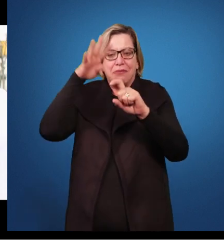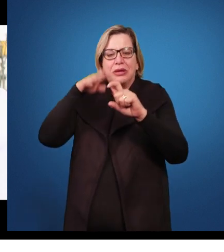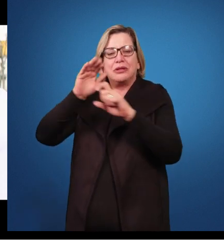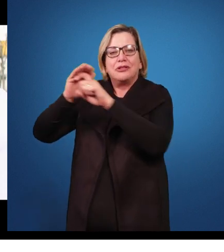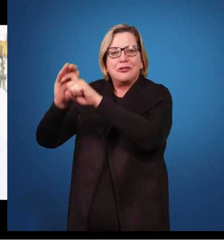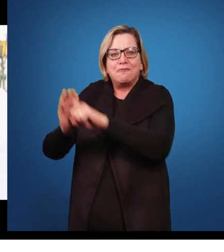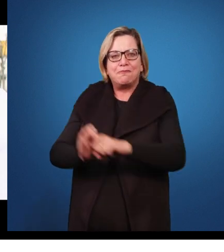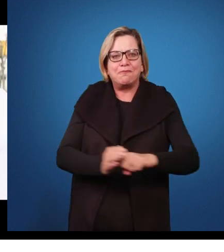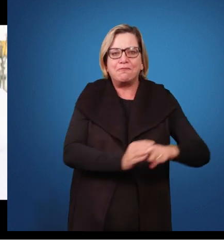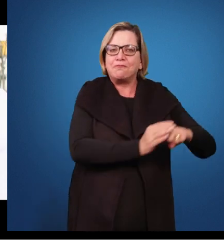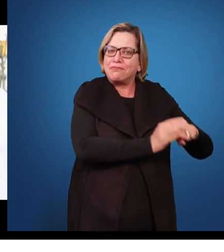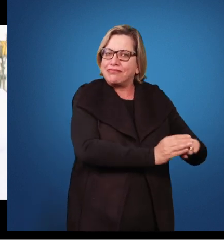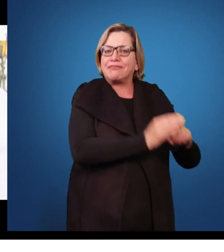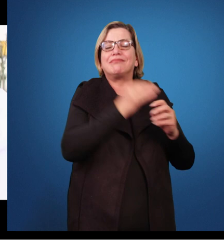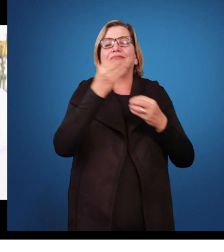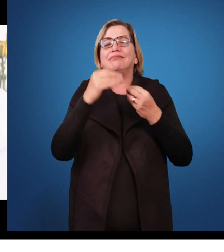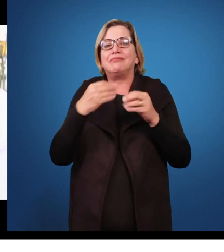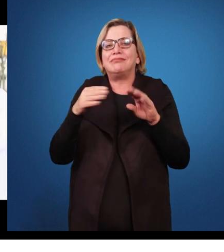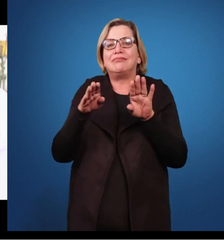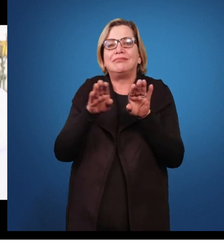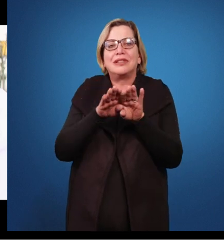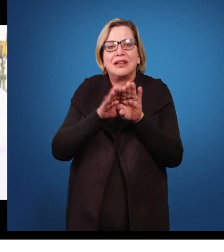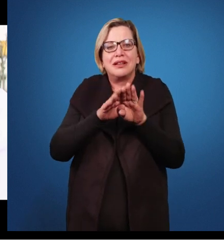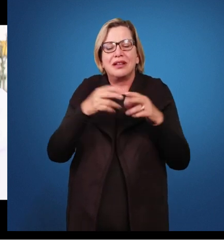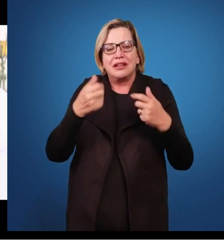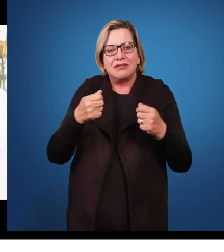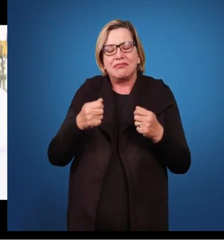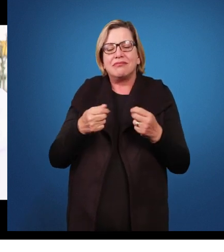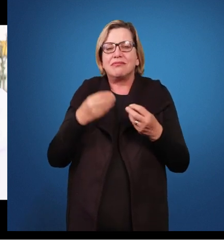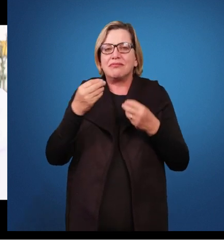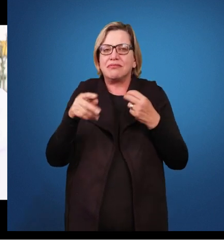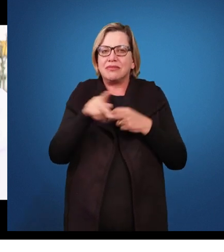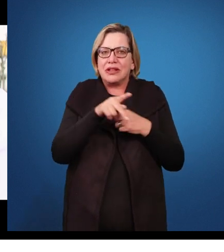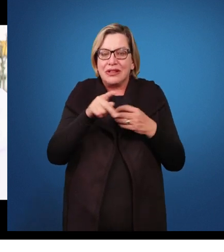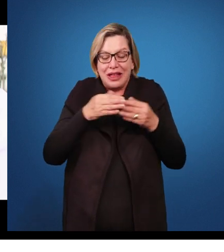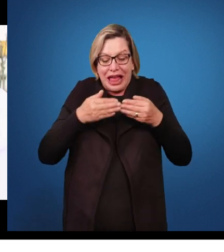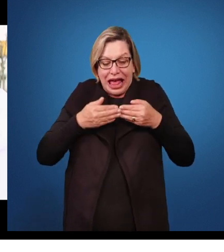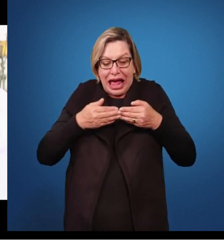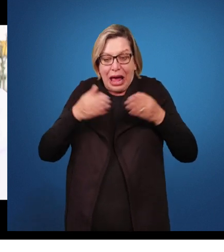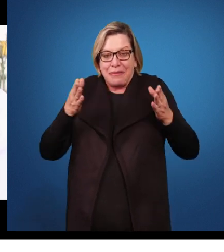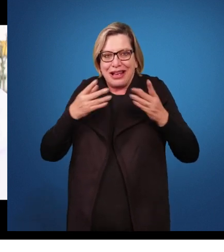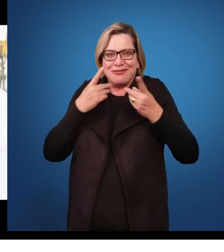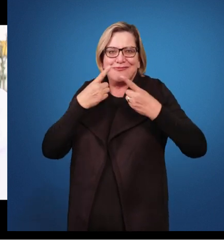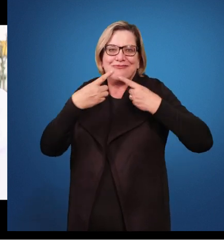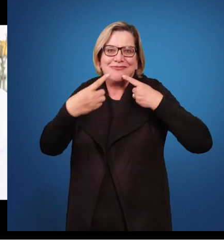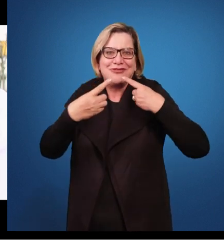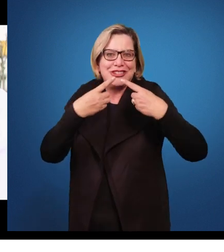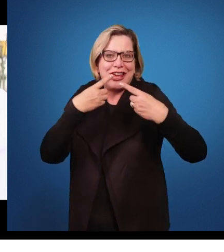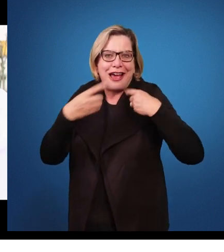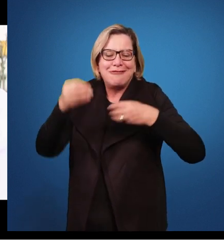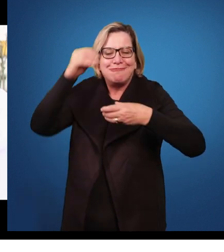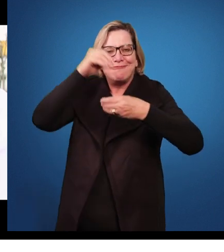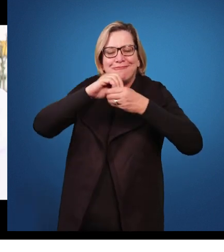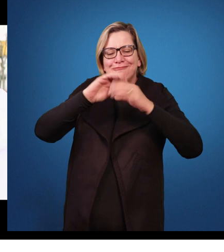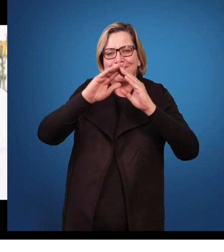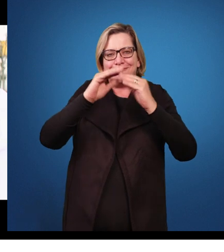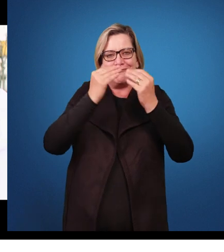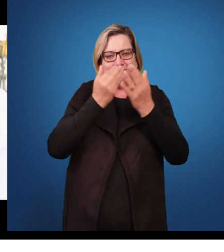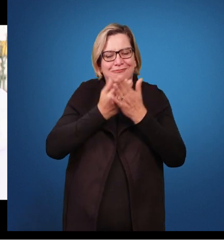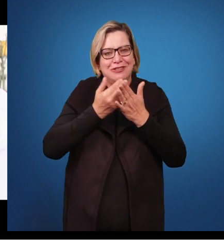Eu já digo que têm que se colocar numa situação mais aberta de diálogo, né? Dentro da escola, com seus pares